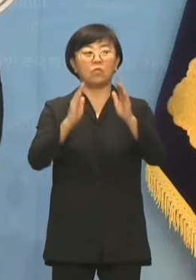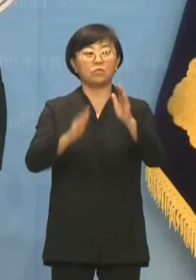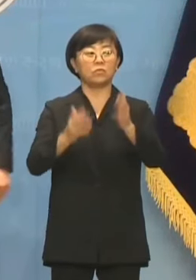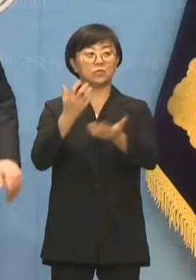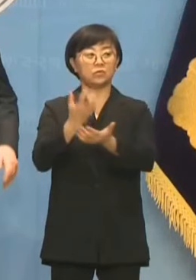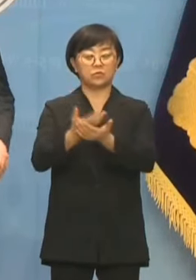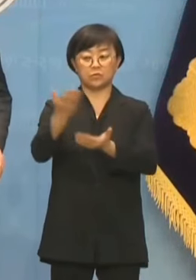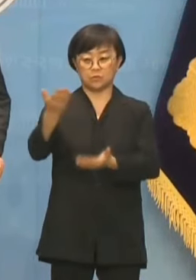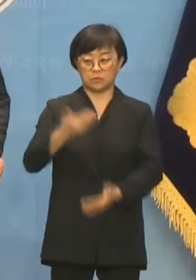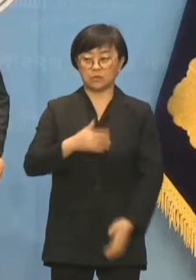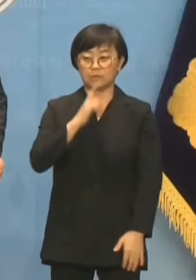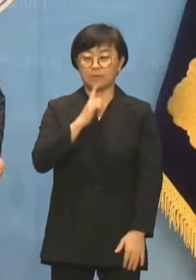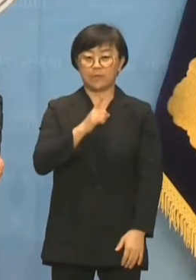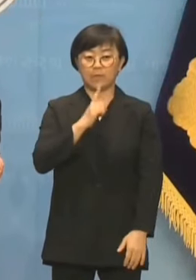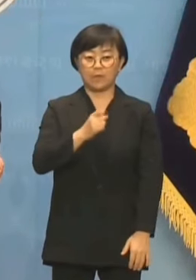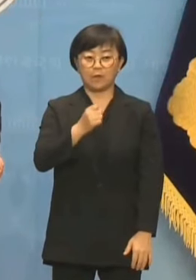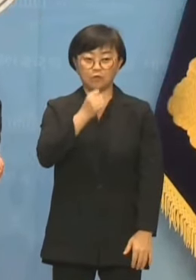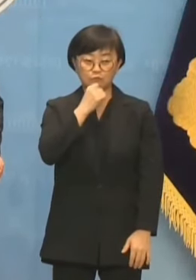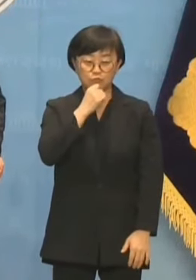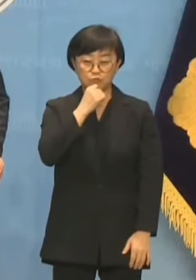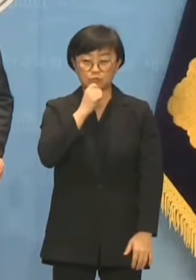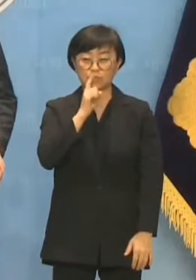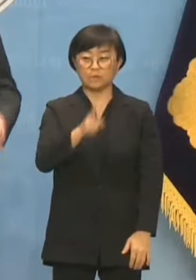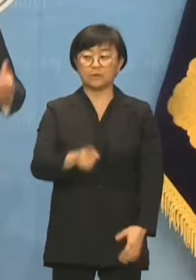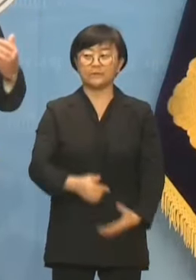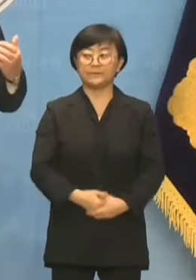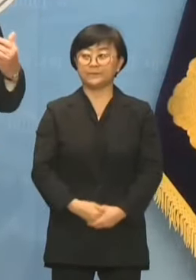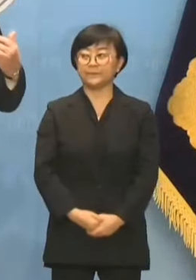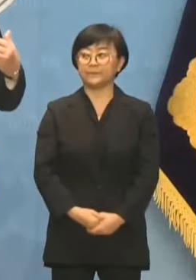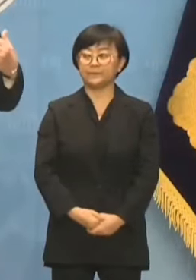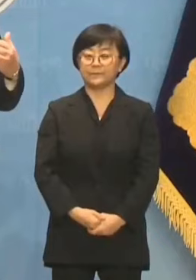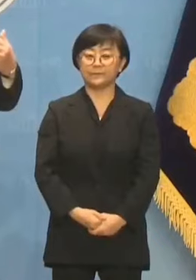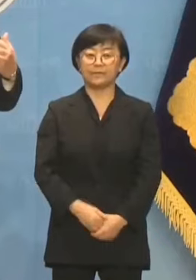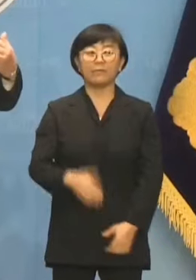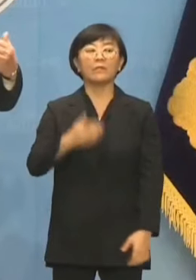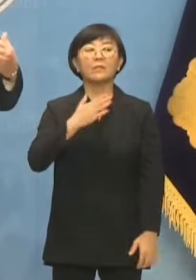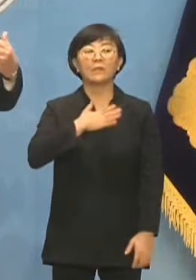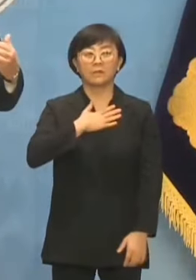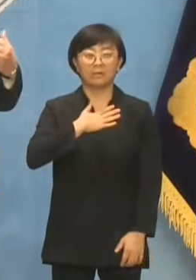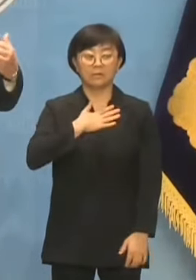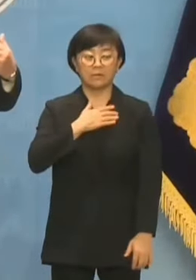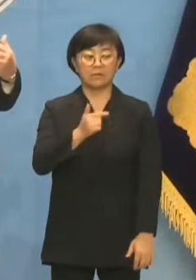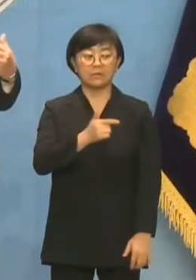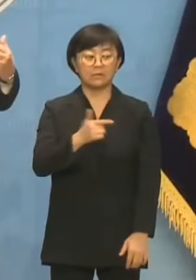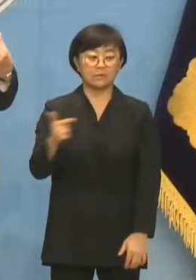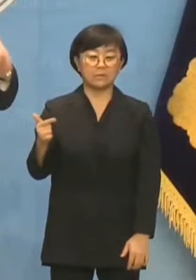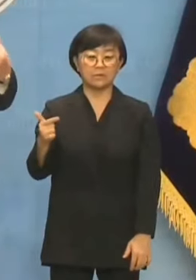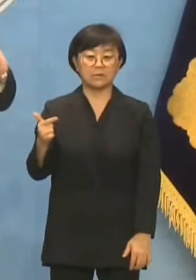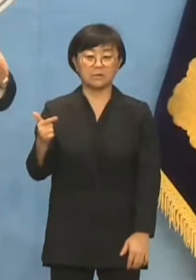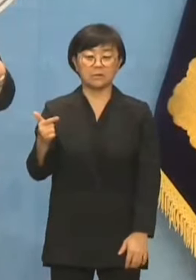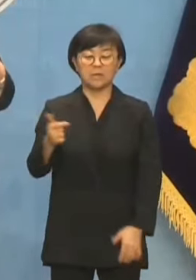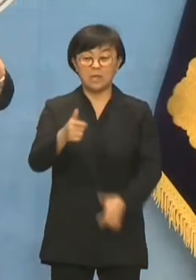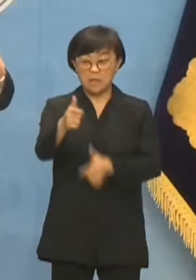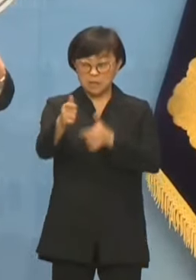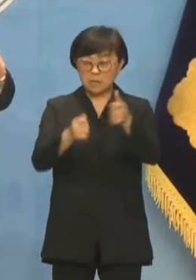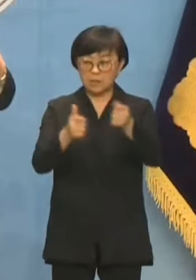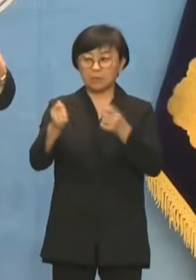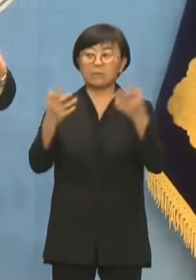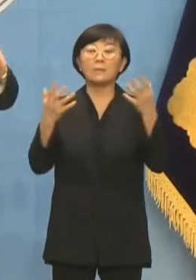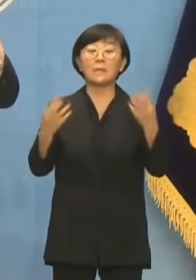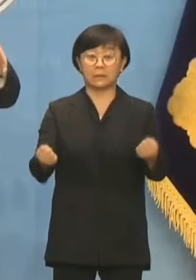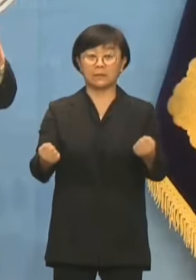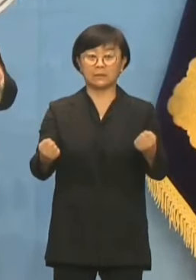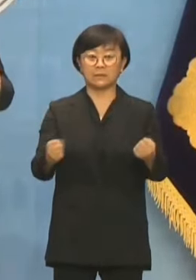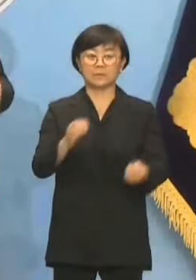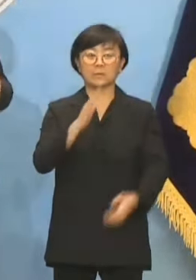보냈더라고요. 그래서 좀 웃음이 나가지고 내가 굉장히 제가 흠잡을 게 많습니다.